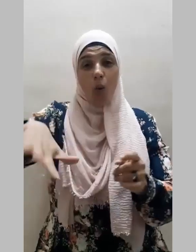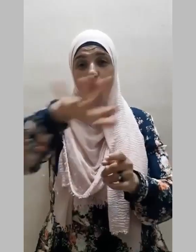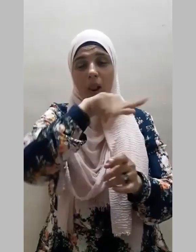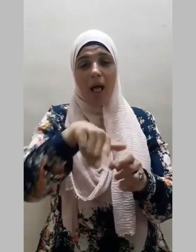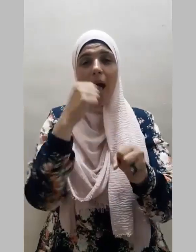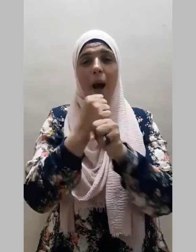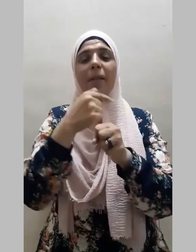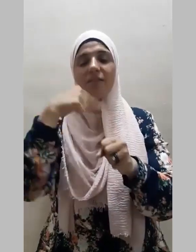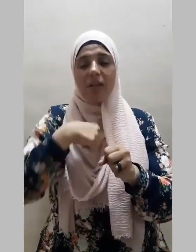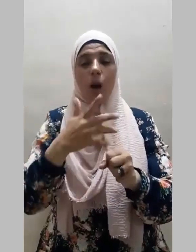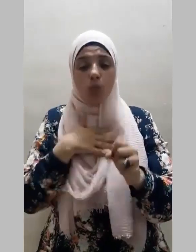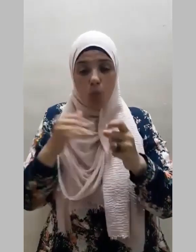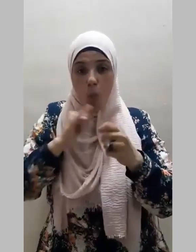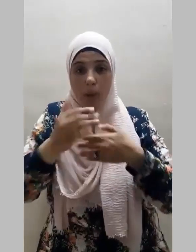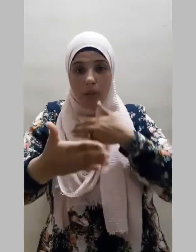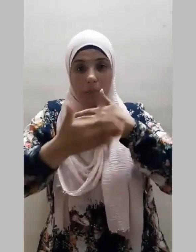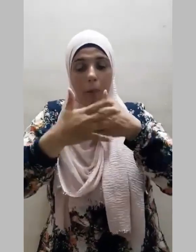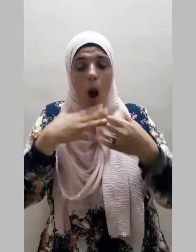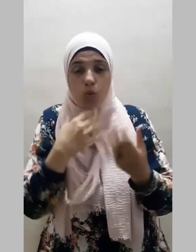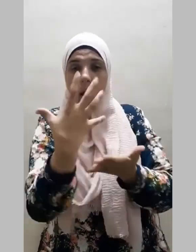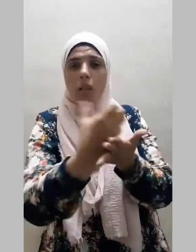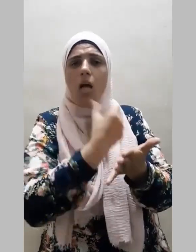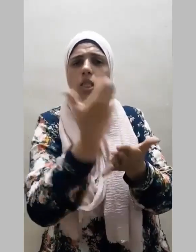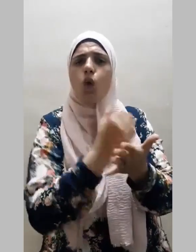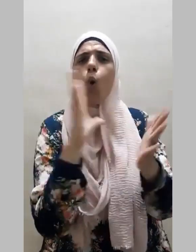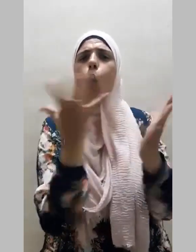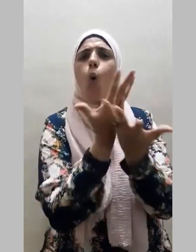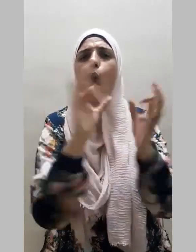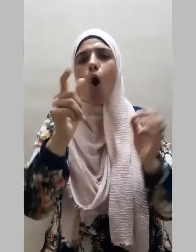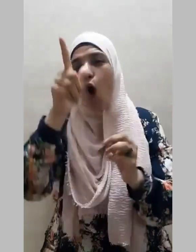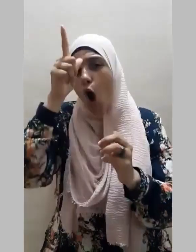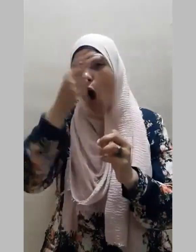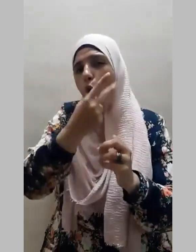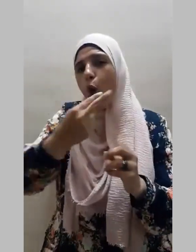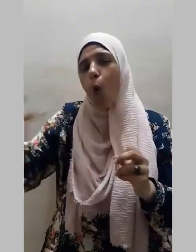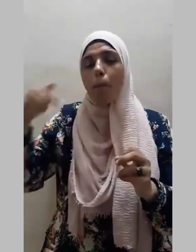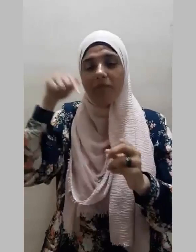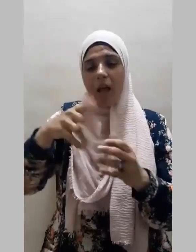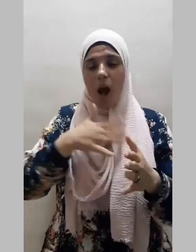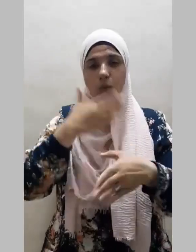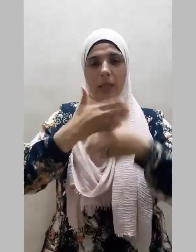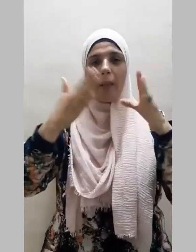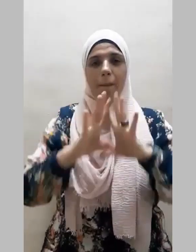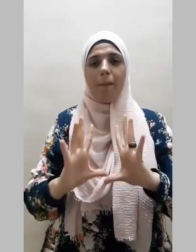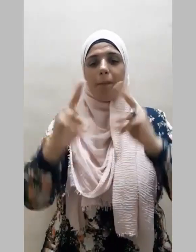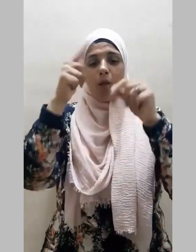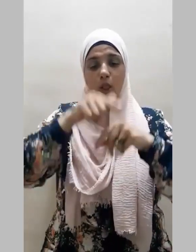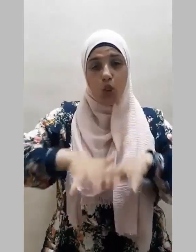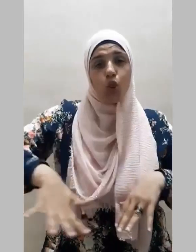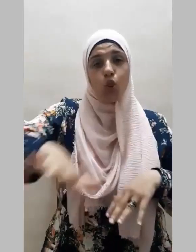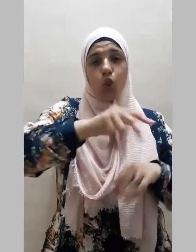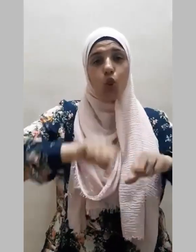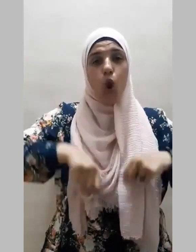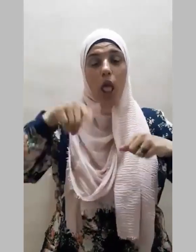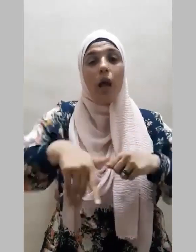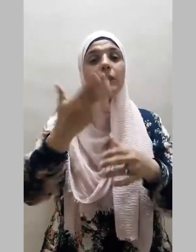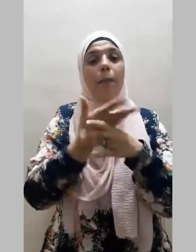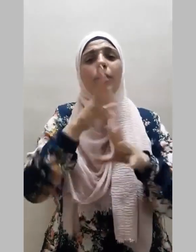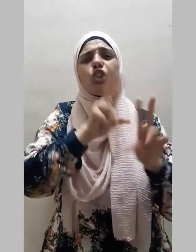مادثة إلى تحصيل جميع العلوم التي نعمر بها دنيانا بقدر حاجتنا إلى